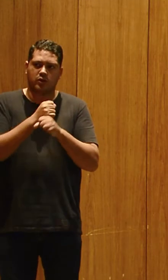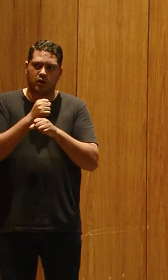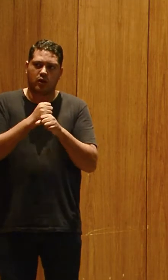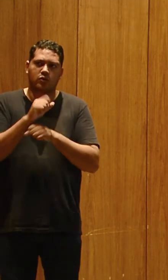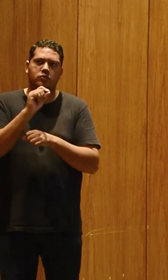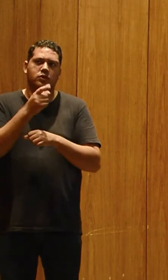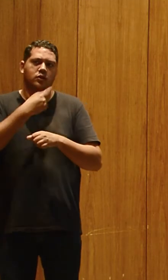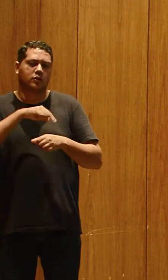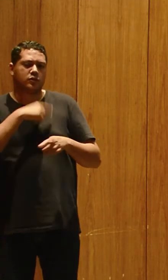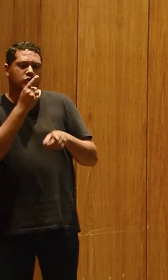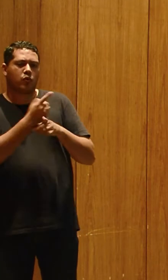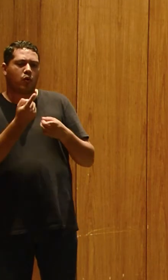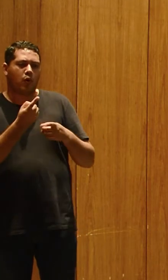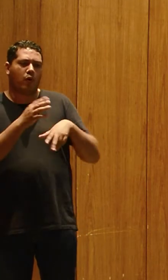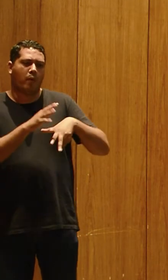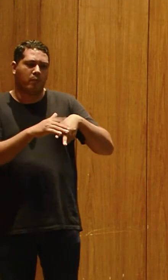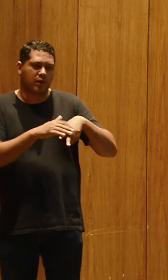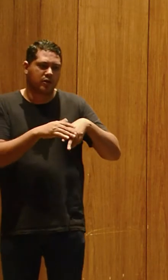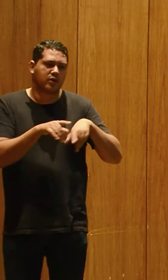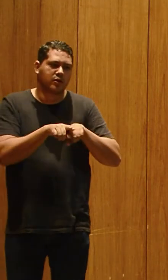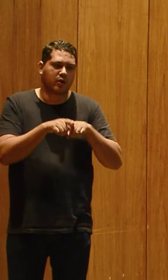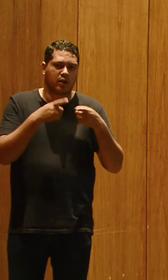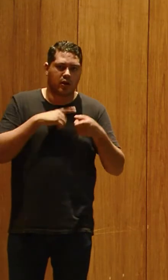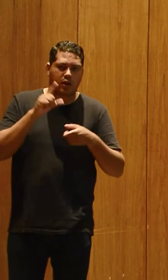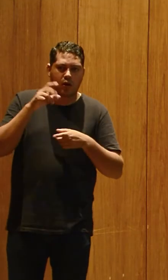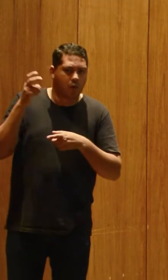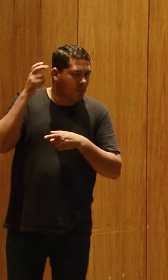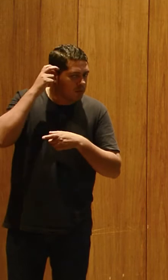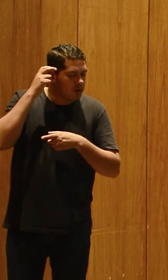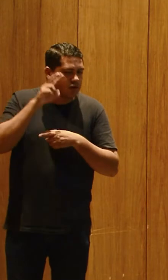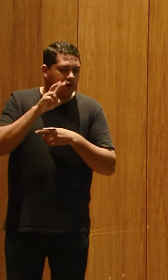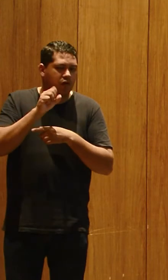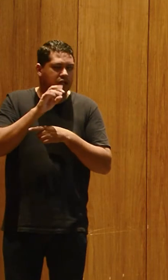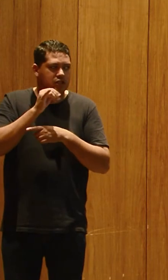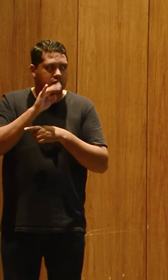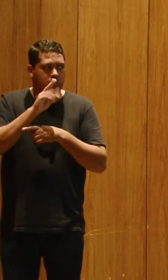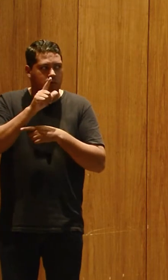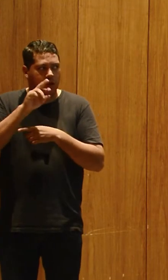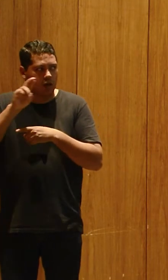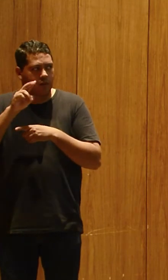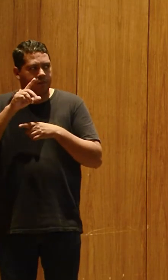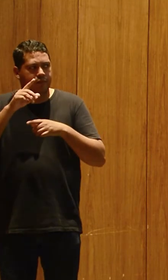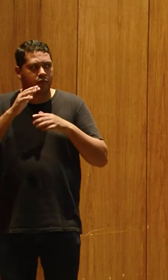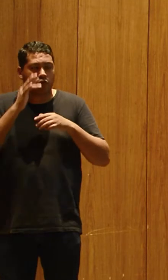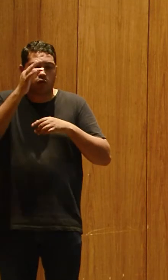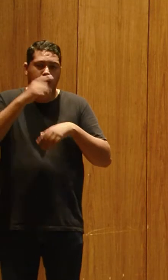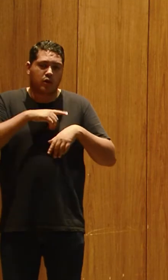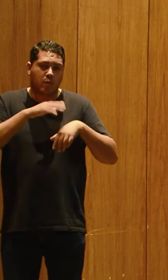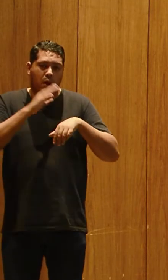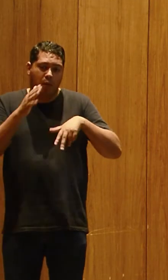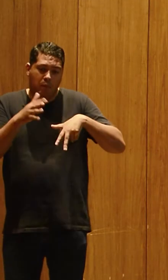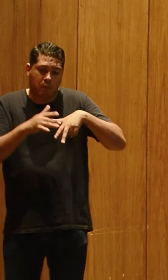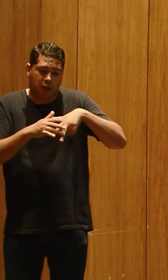vamos encontrar? Pacientes também com implante vestibular. Então, provavelmente, nós vamos ter mais pacientes com implante vestibular do que com